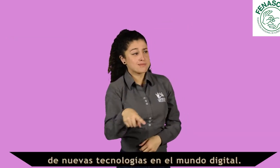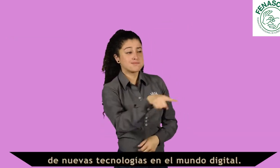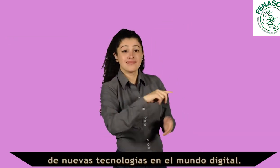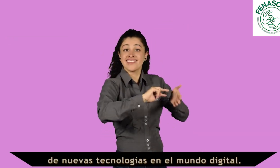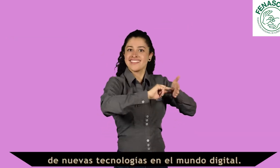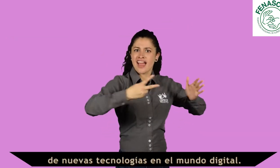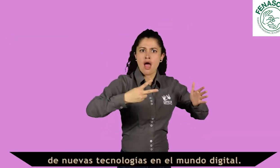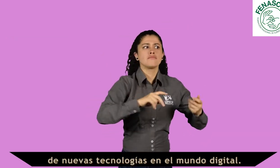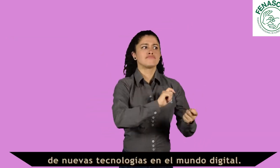digital.